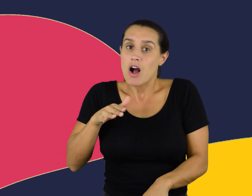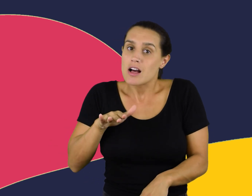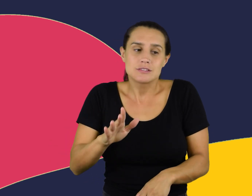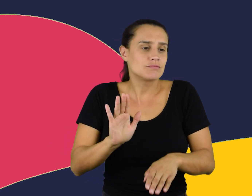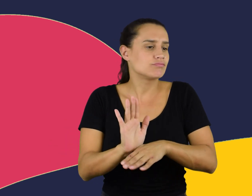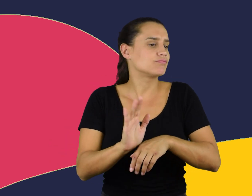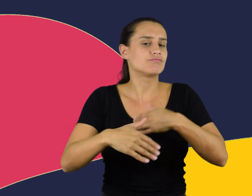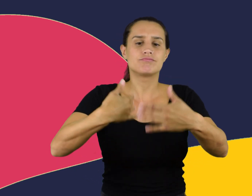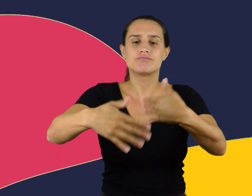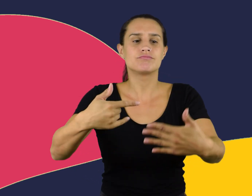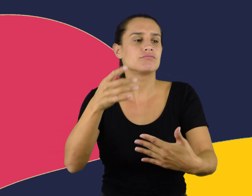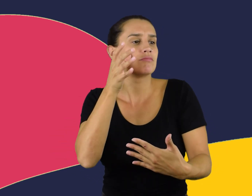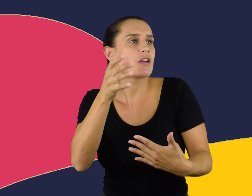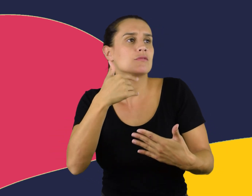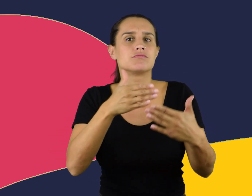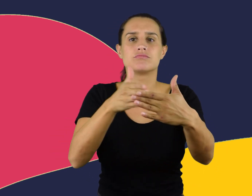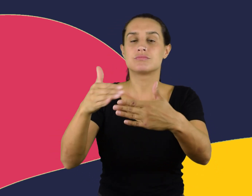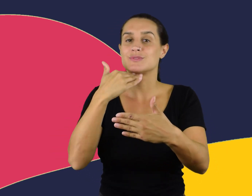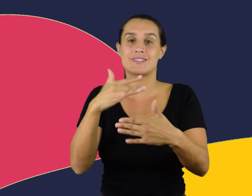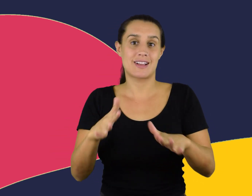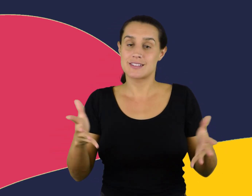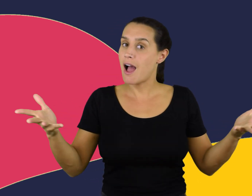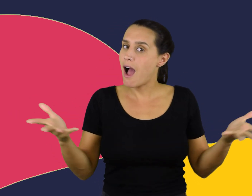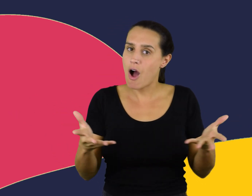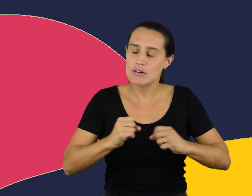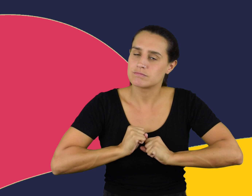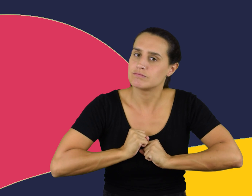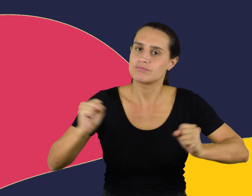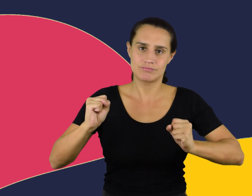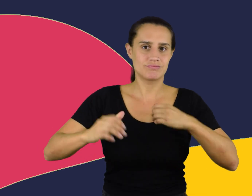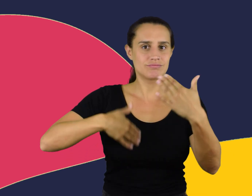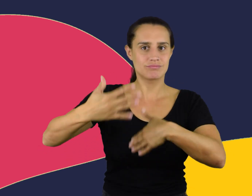Las emociones las narra nuestro pulso. Respira el momento.